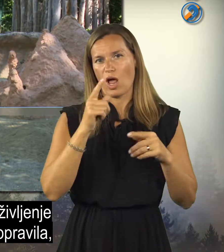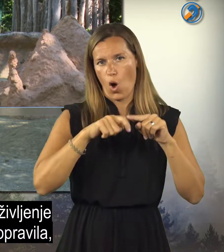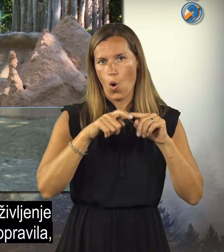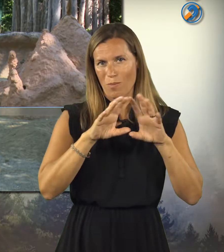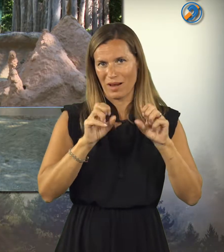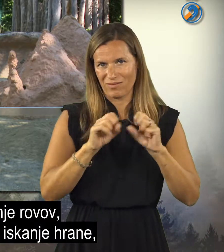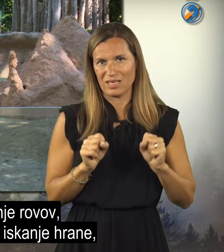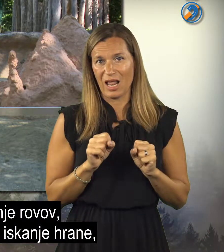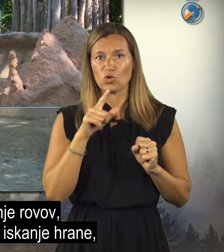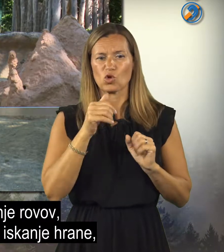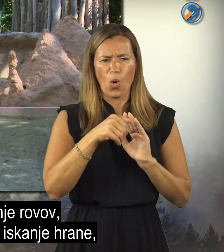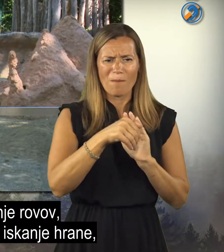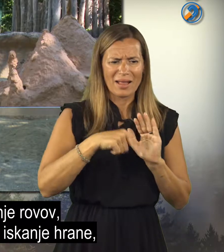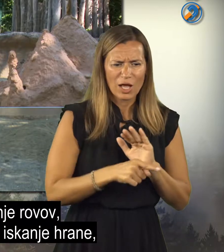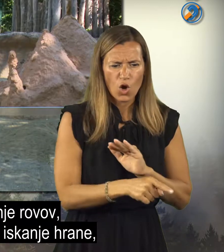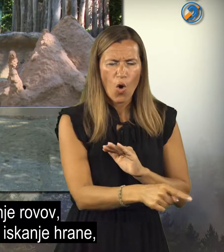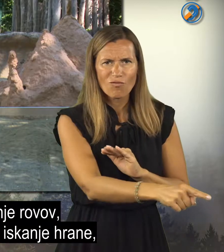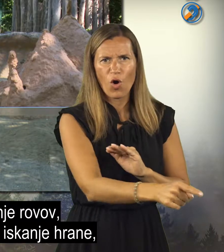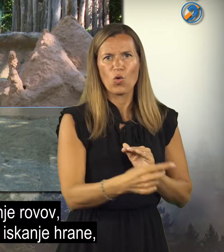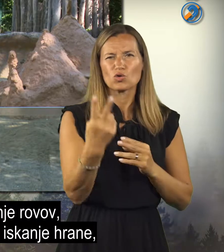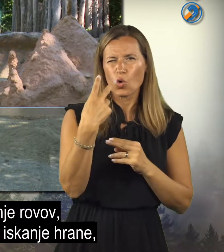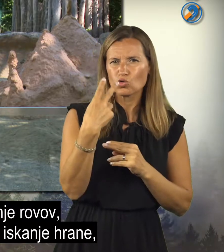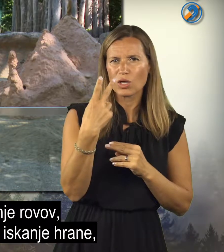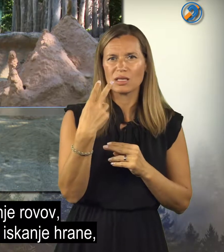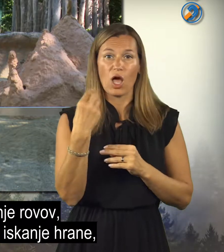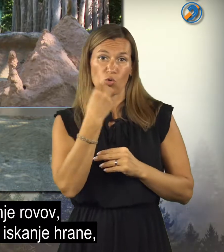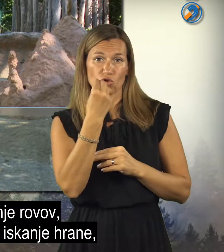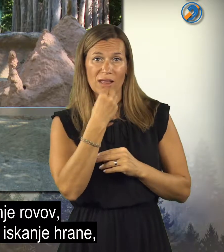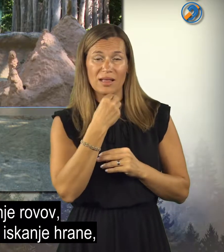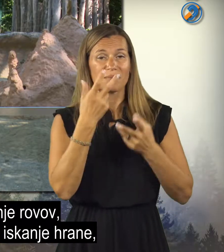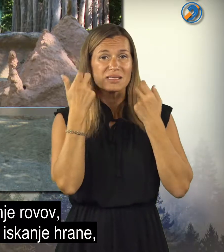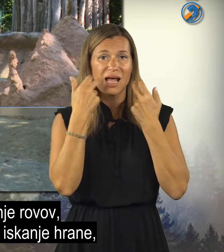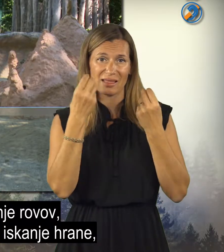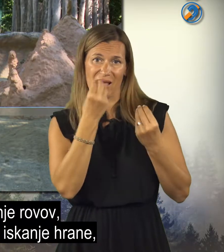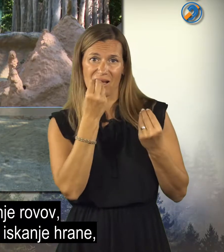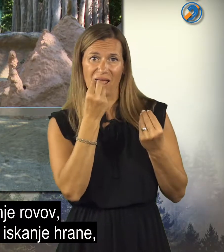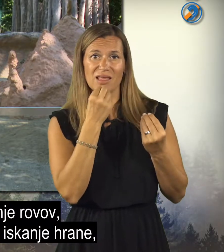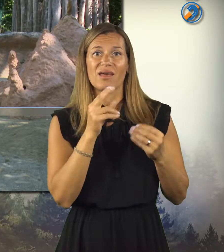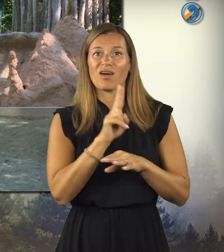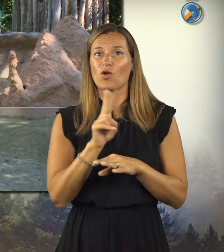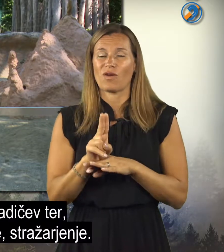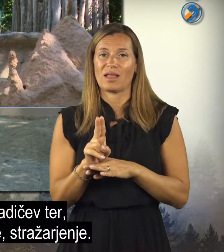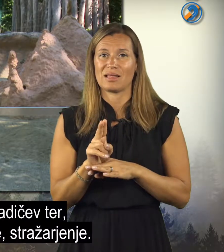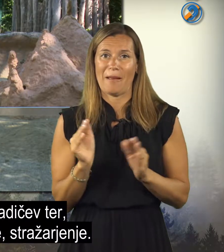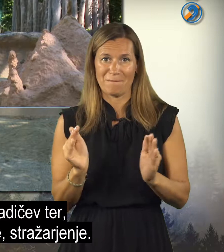in dnevna opravila. To so kopanje rovov, sončenje, učenje, iskanje hrane,